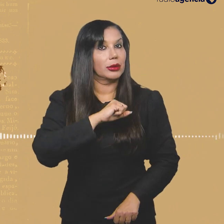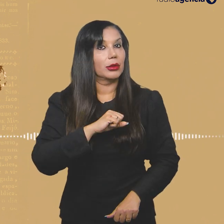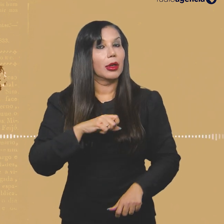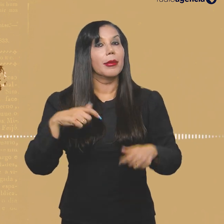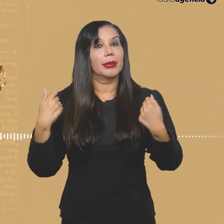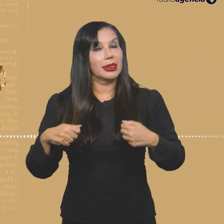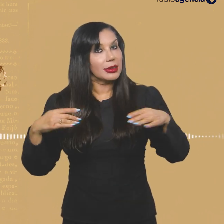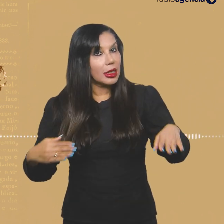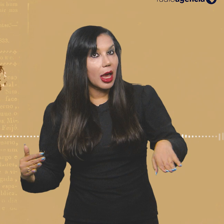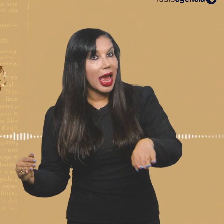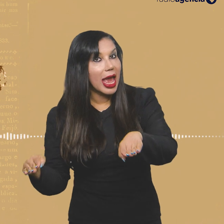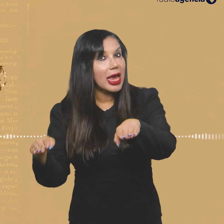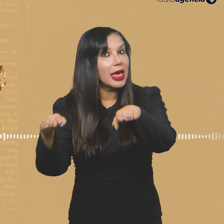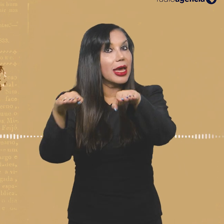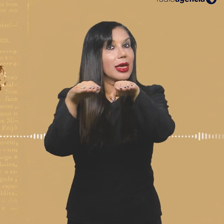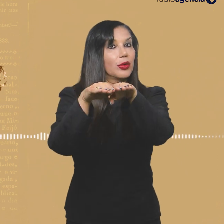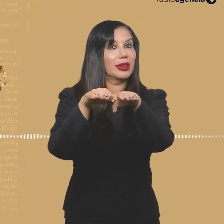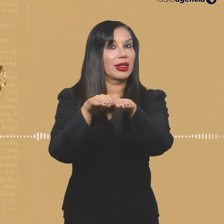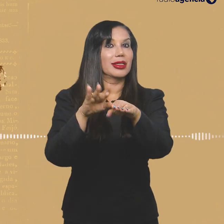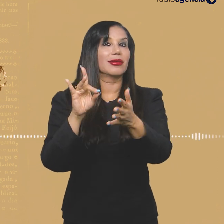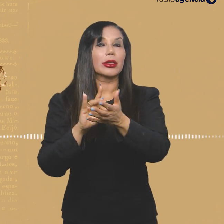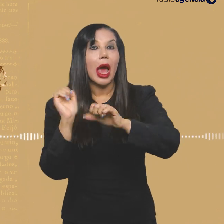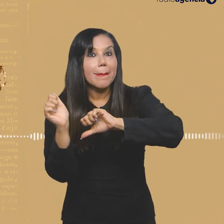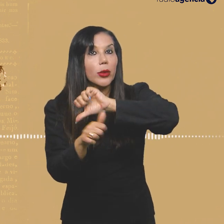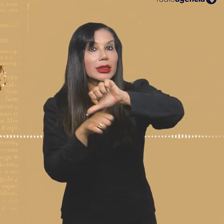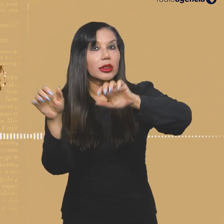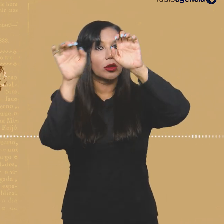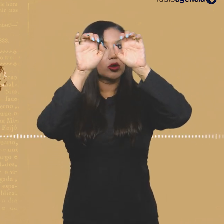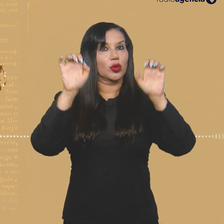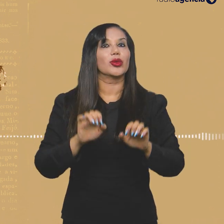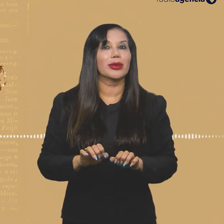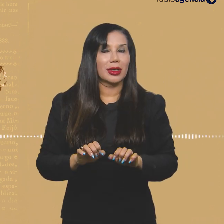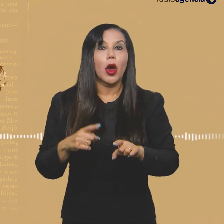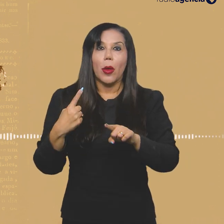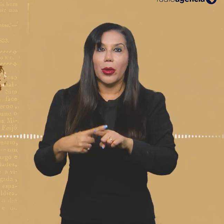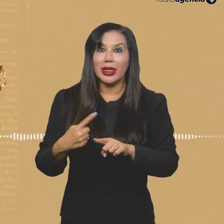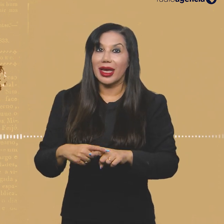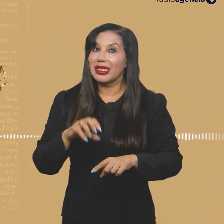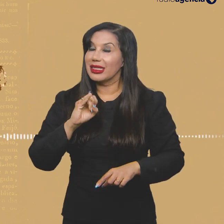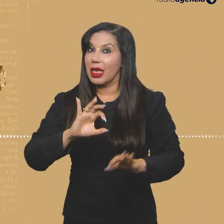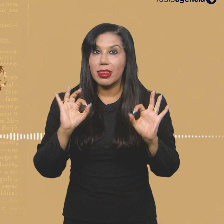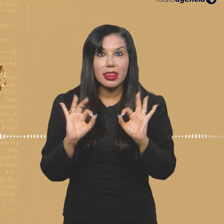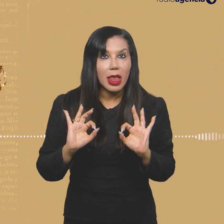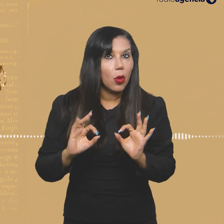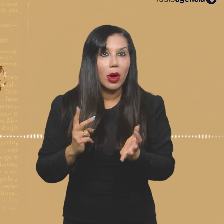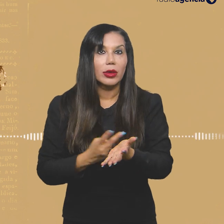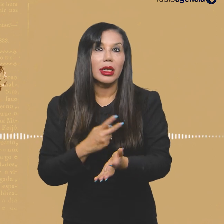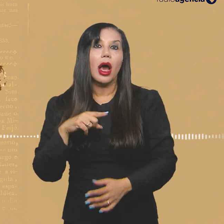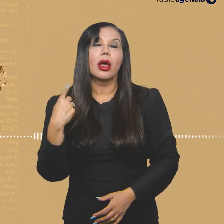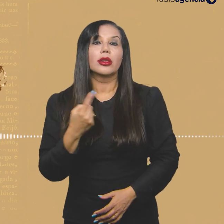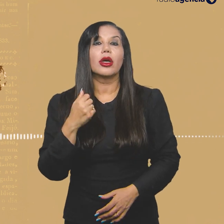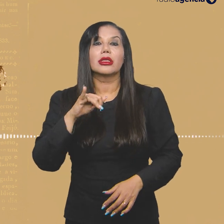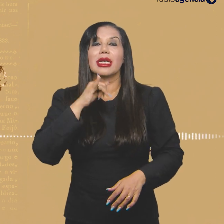rapidamente para um lugar de equidade e, de fato, de mudança de estrutura. Porque enquanto isso não acontecer,